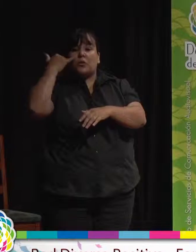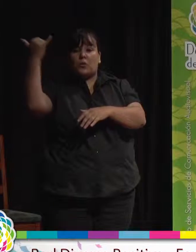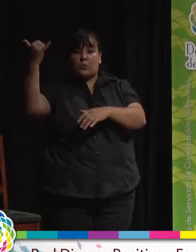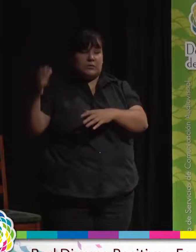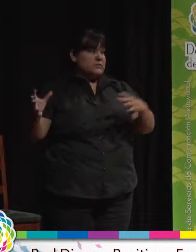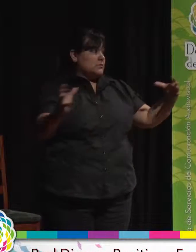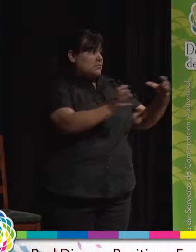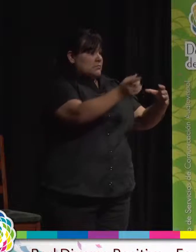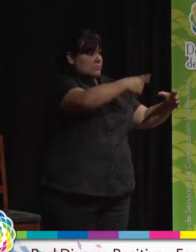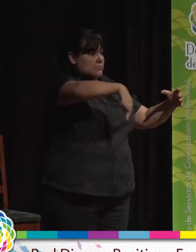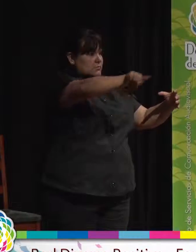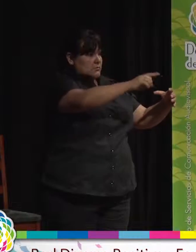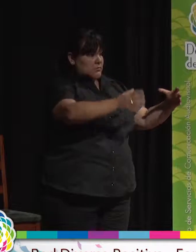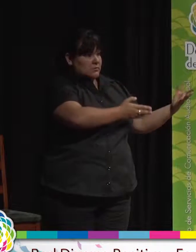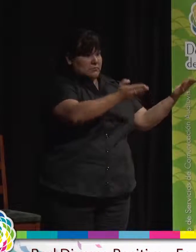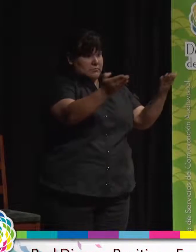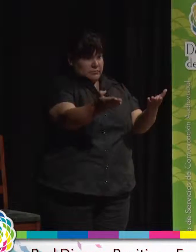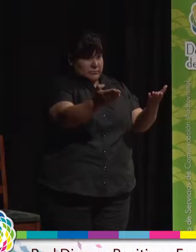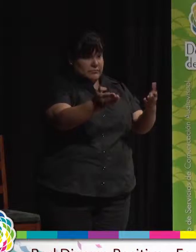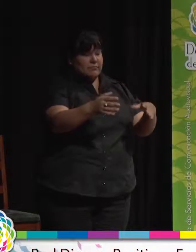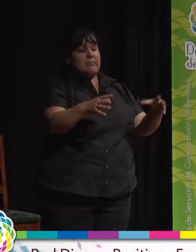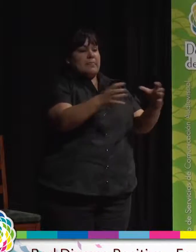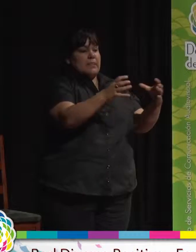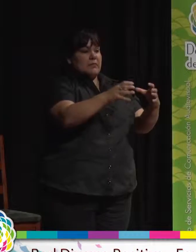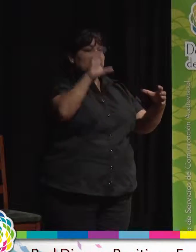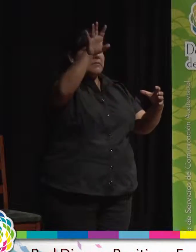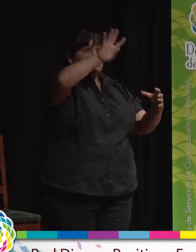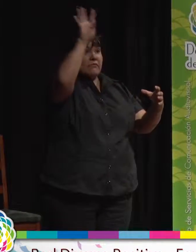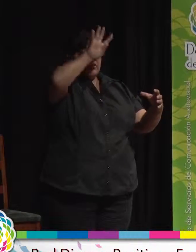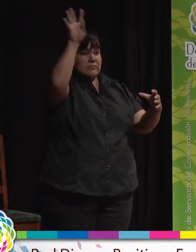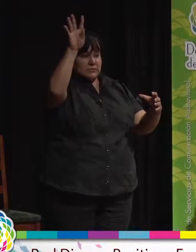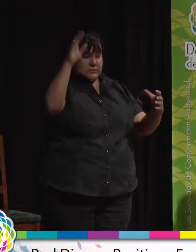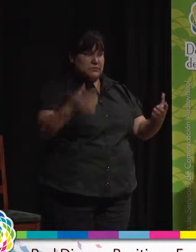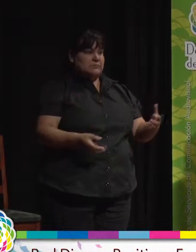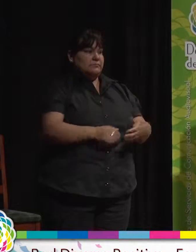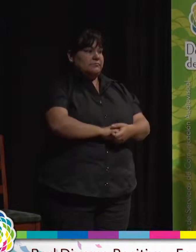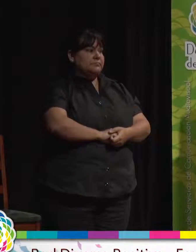Mar Argañaraz y Jorge Manuel Coria de Formosa, Red Diversa Positiva.